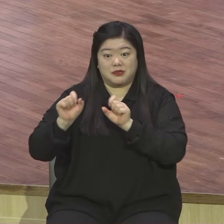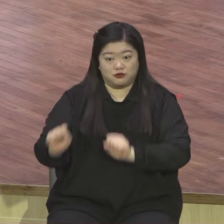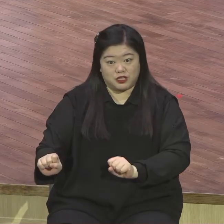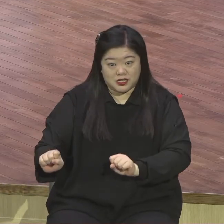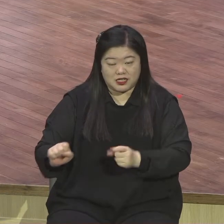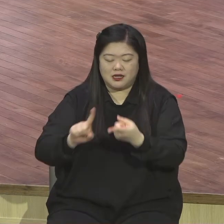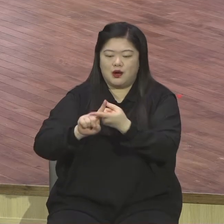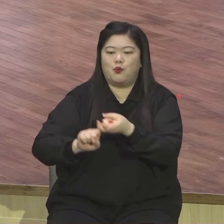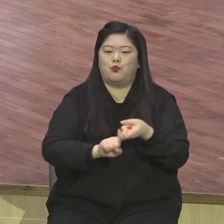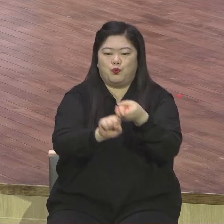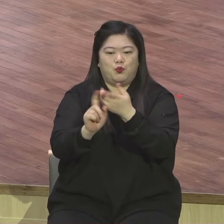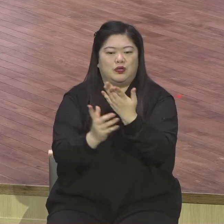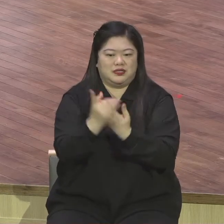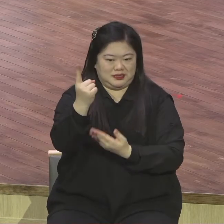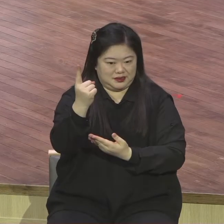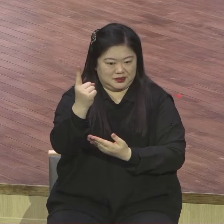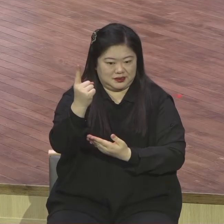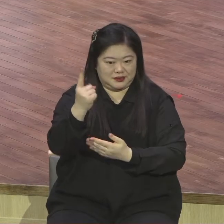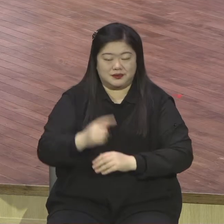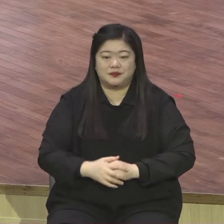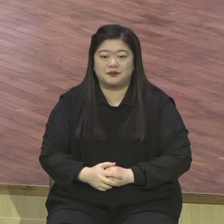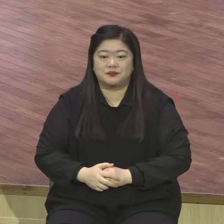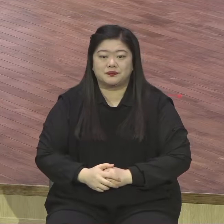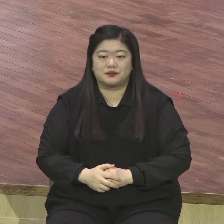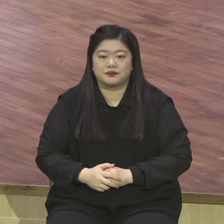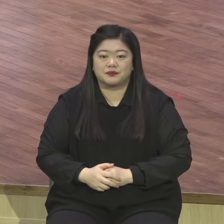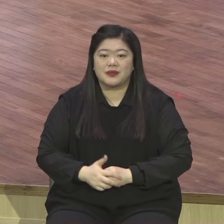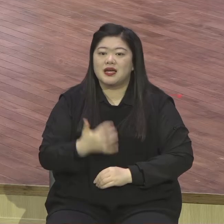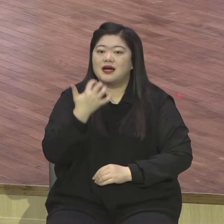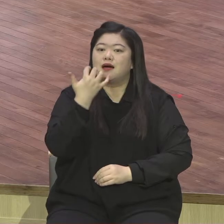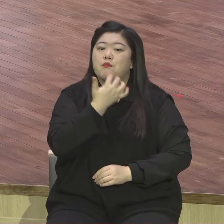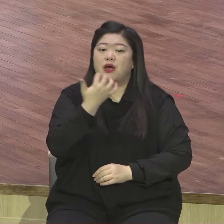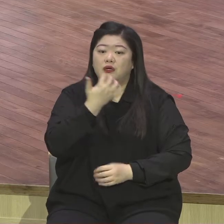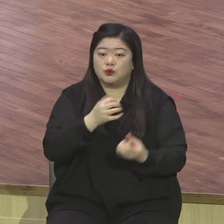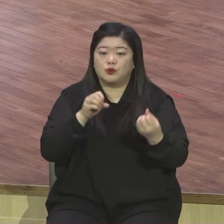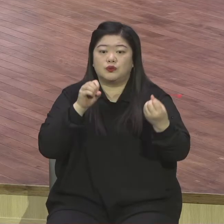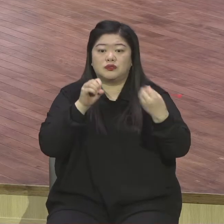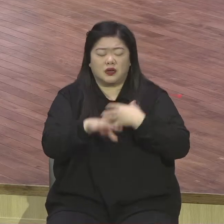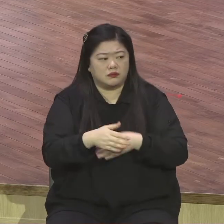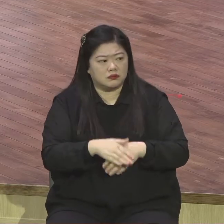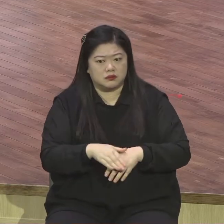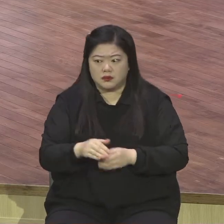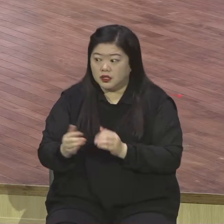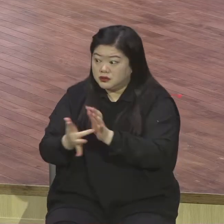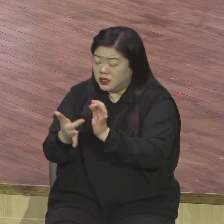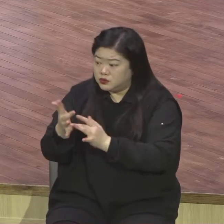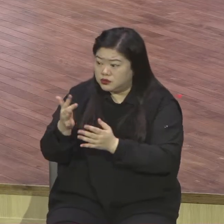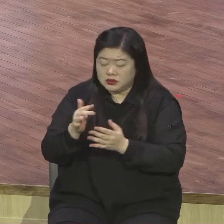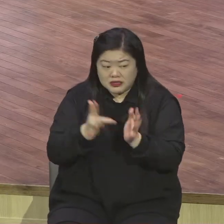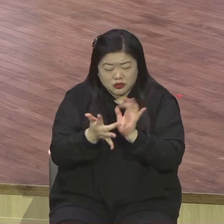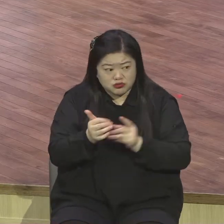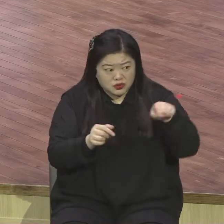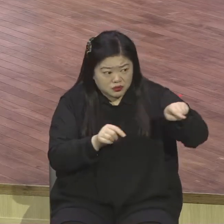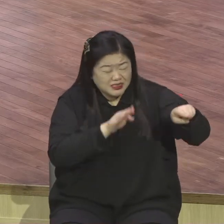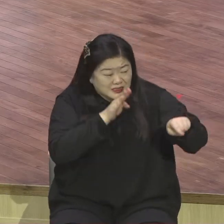28절 봅니다 베드로가 대답하이르되 주여 만일 주님이시거든 나를 명하사 물 위로 오라 하소사하니